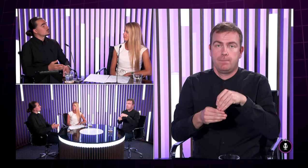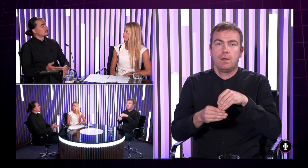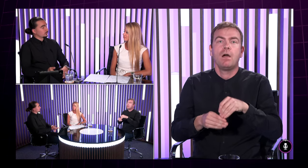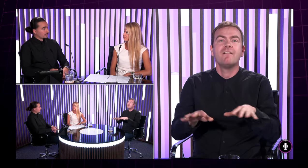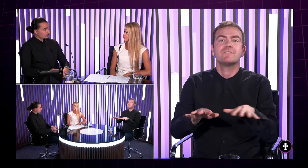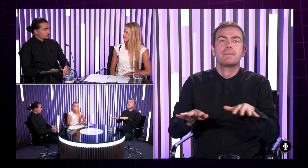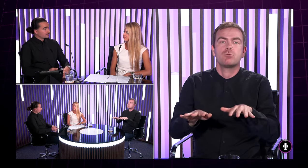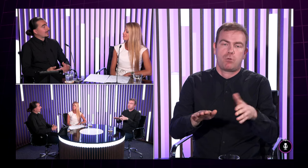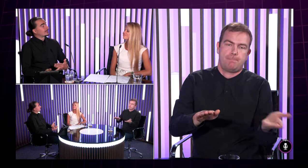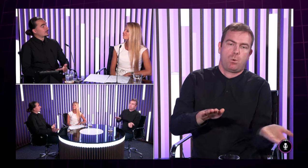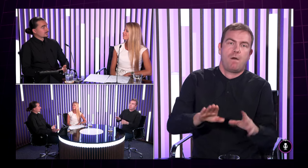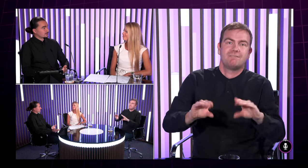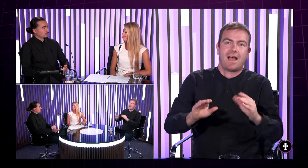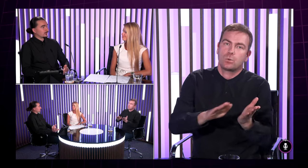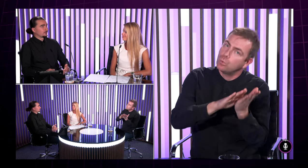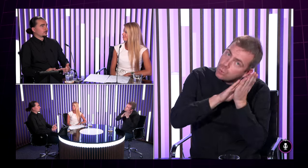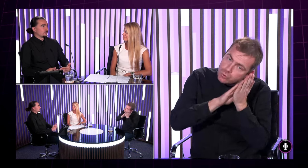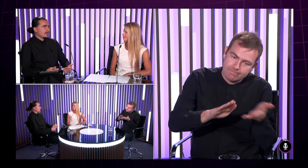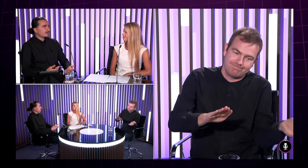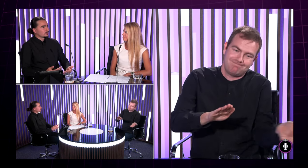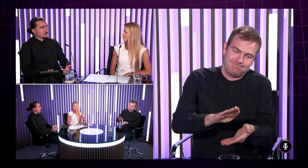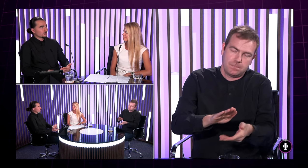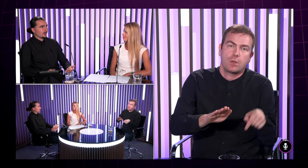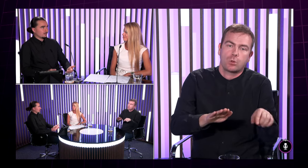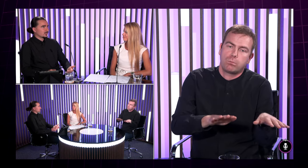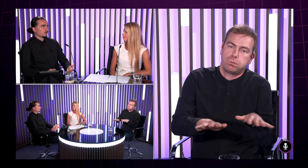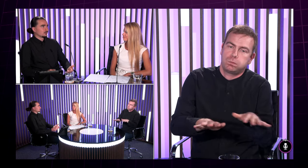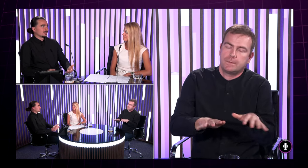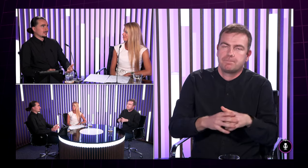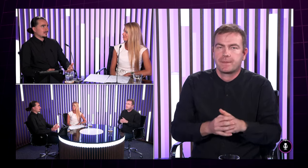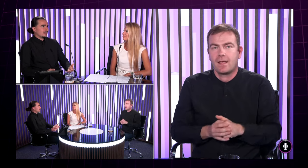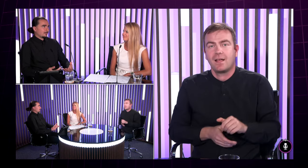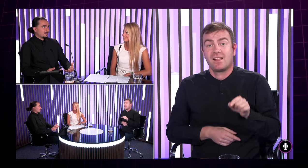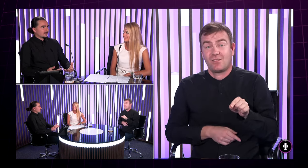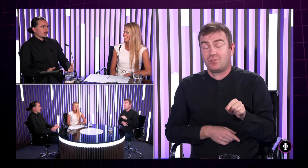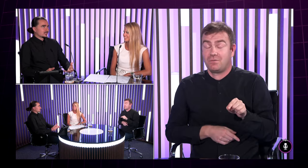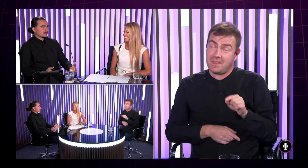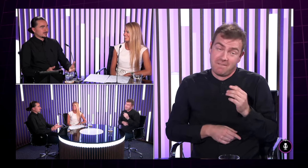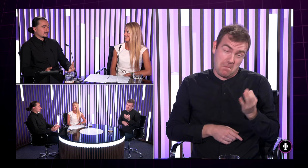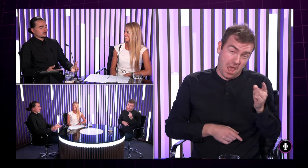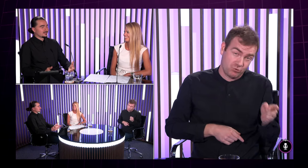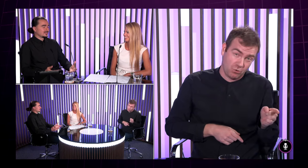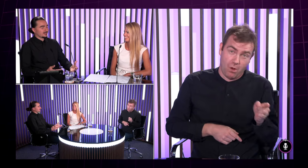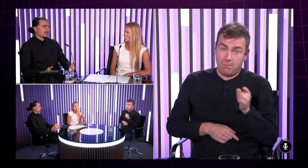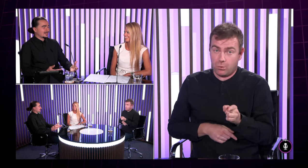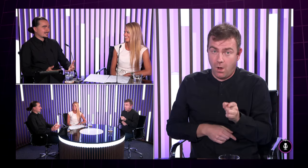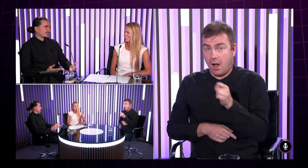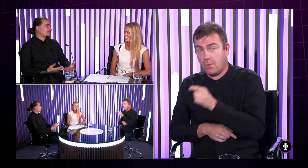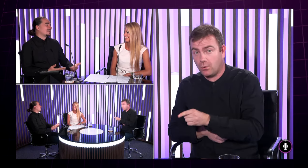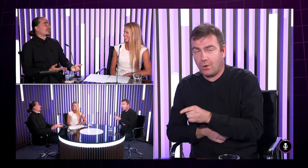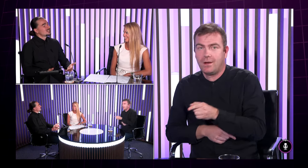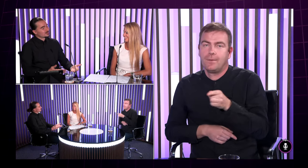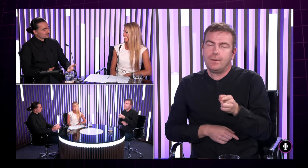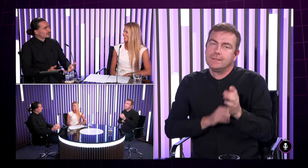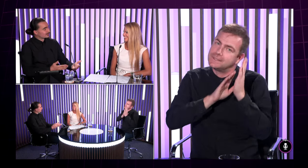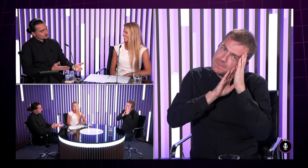ktorú si dá pod vankúš a tá ju zase zobudí len neviem čo z toho je lepšie lebo to je zase aj pre mňa také že začnem celý svet rázi